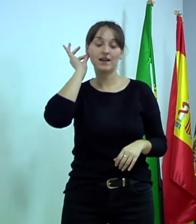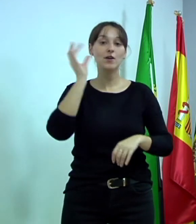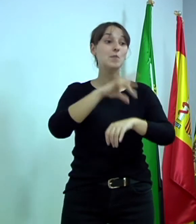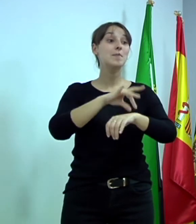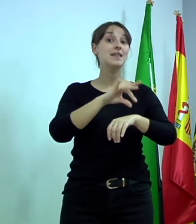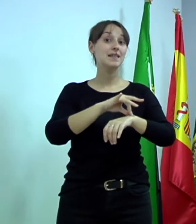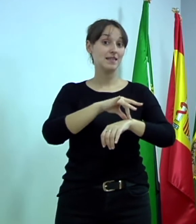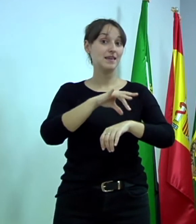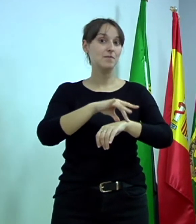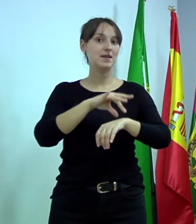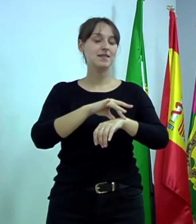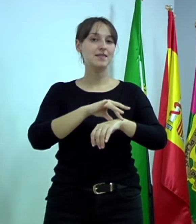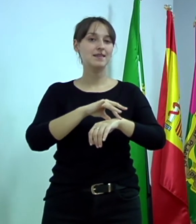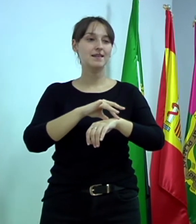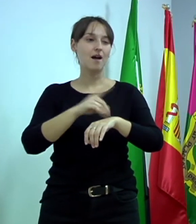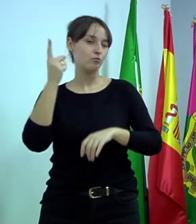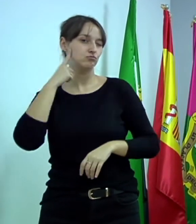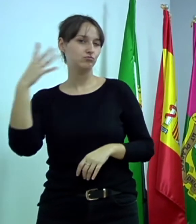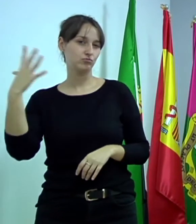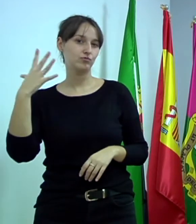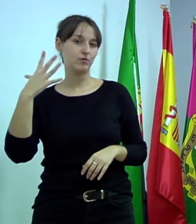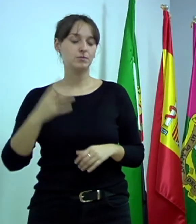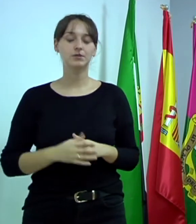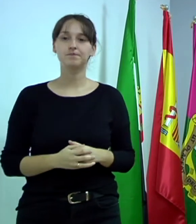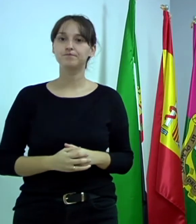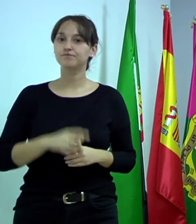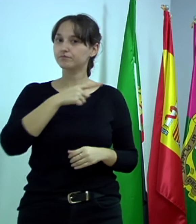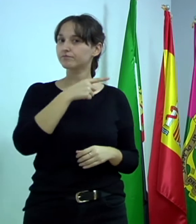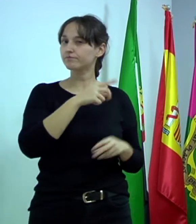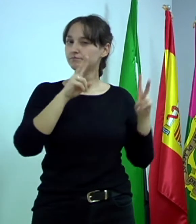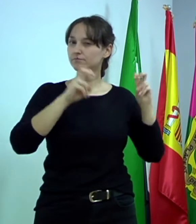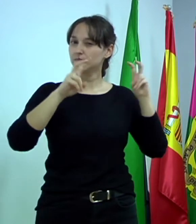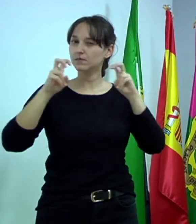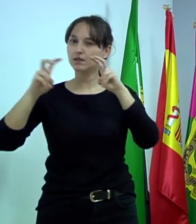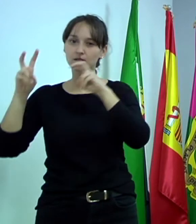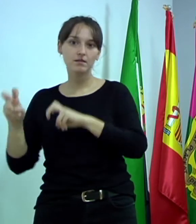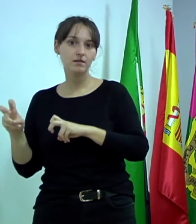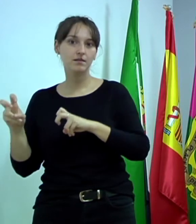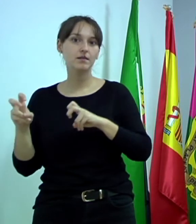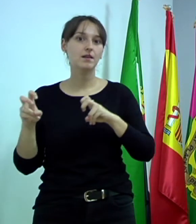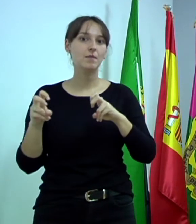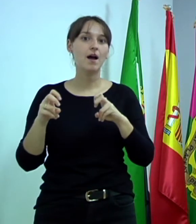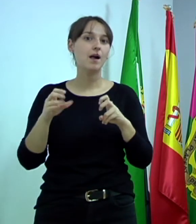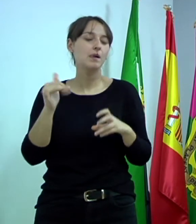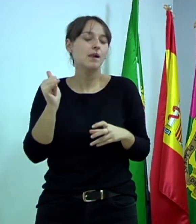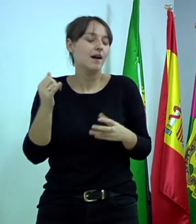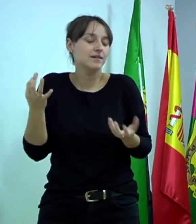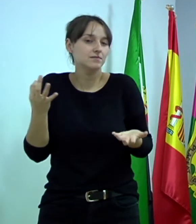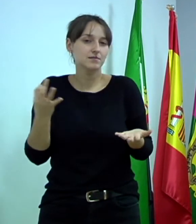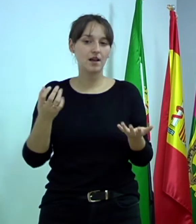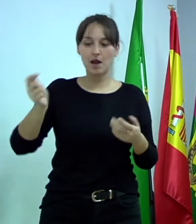a tener estos ciclos de bienestar, además, y además que los demás ciclos que os estoy explicando, es que van a tener un feedback el profesional,